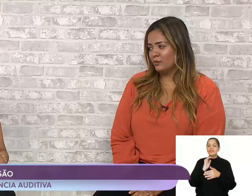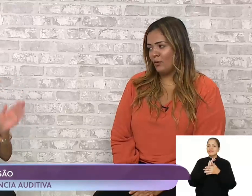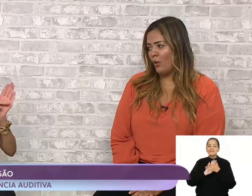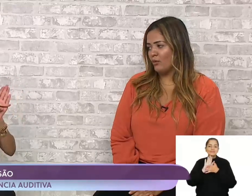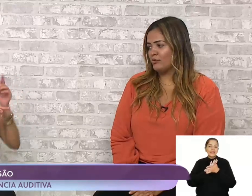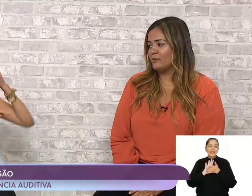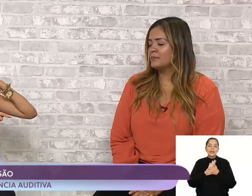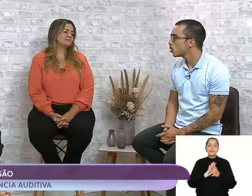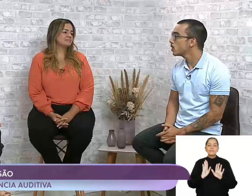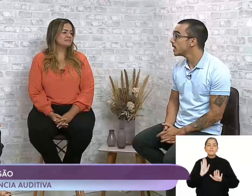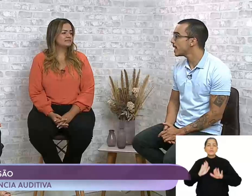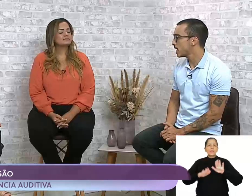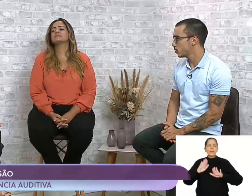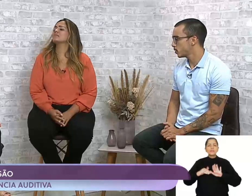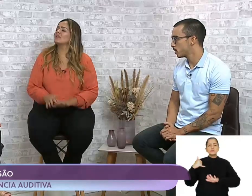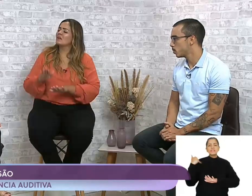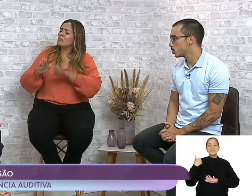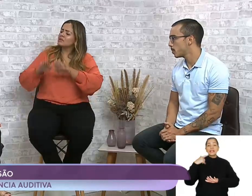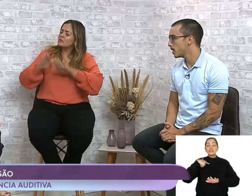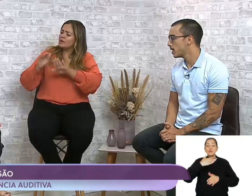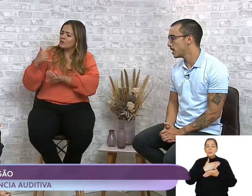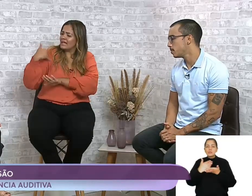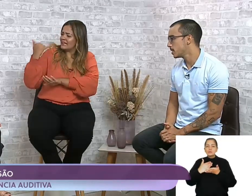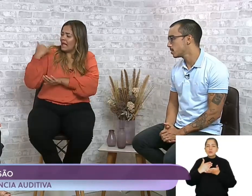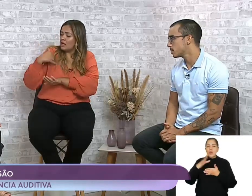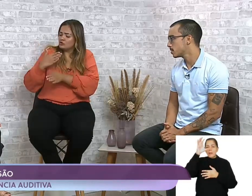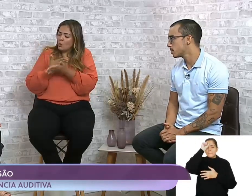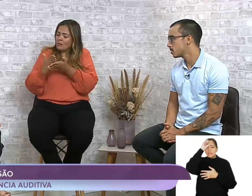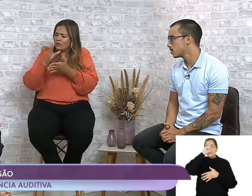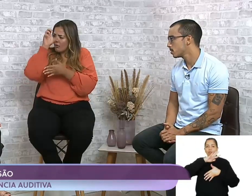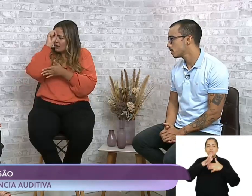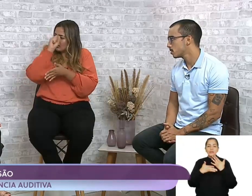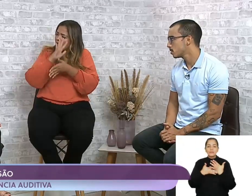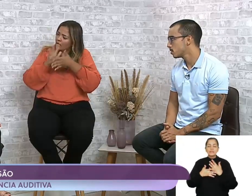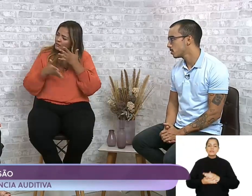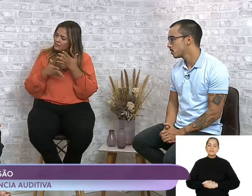não ouve. Com que idade você começou a aprender Libras?